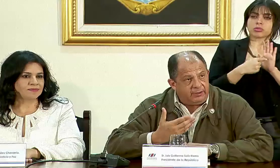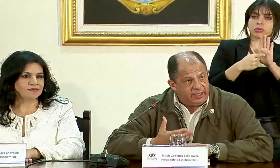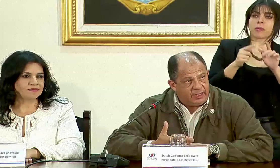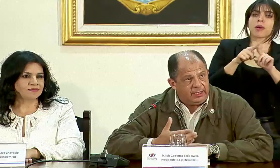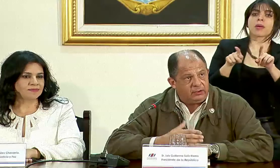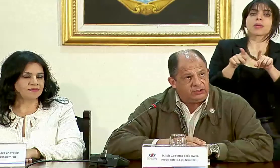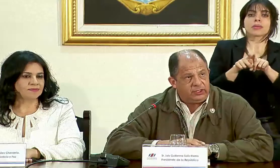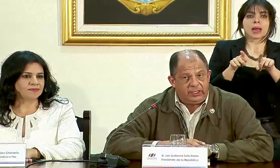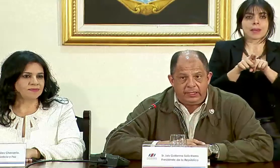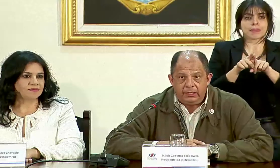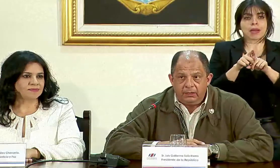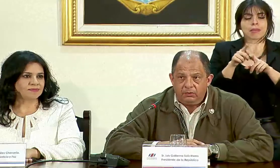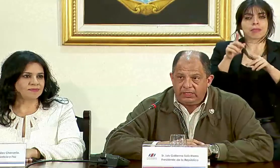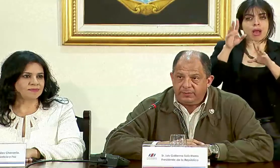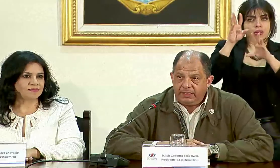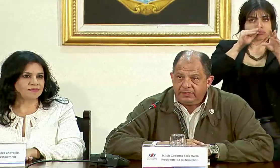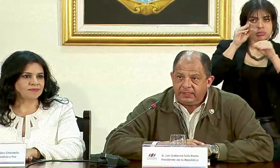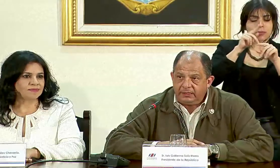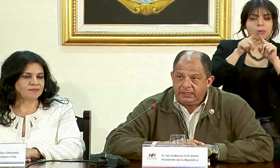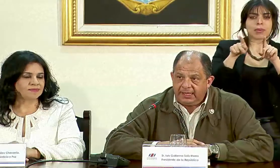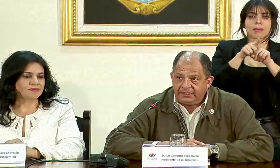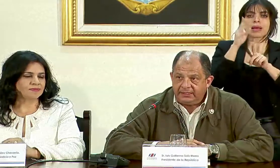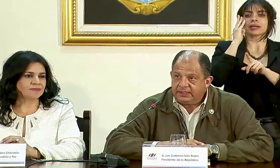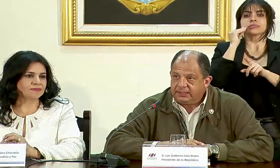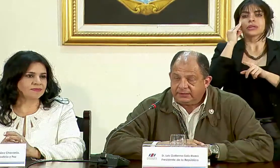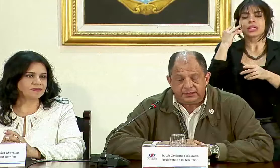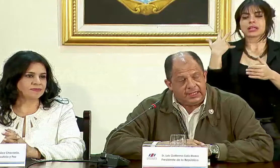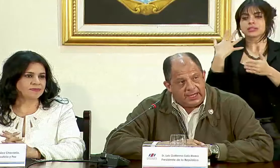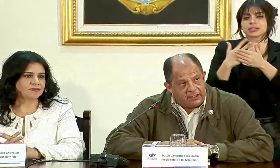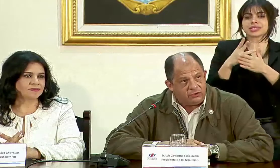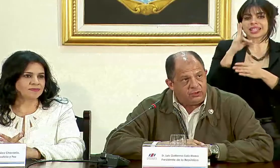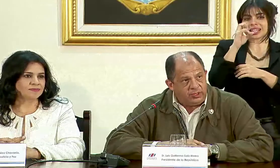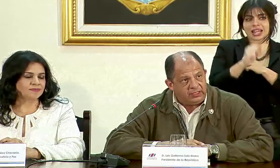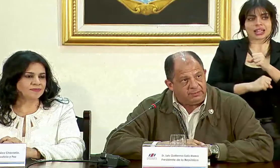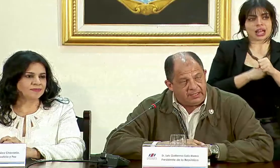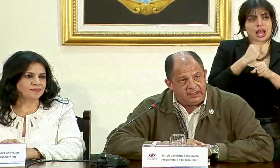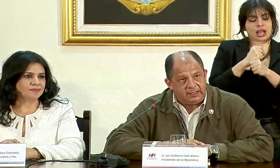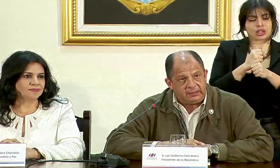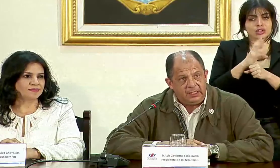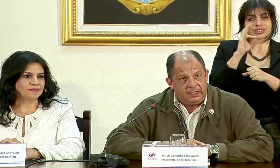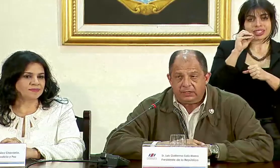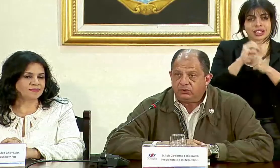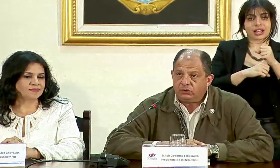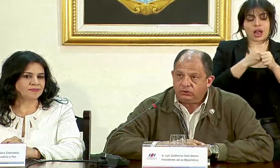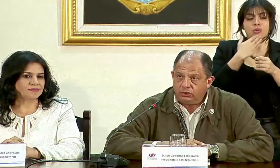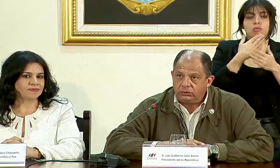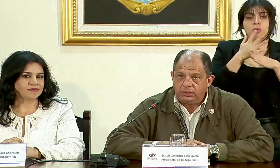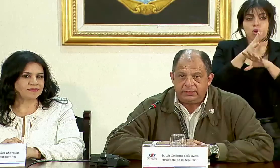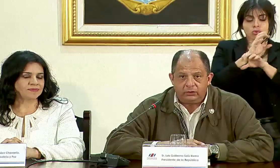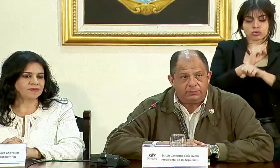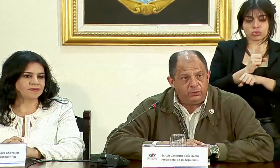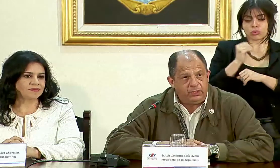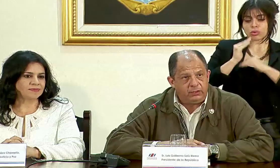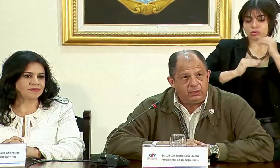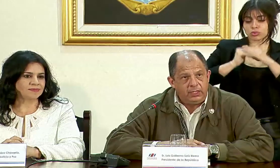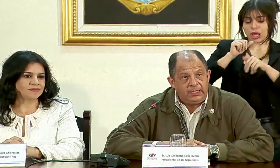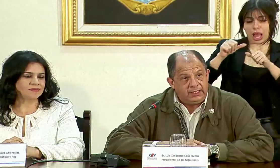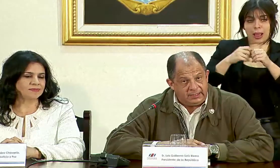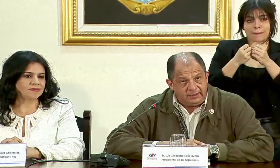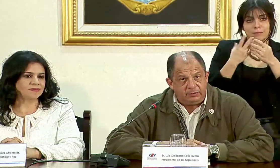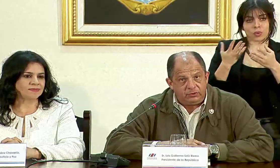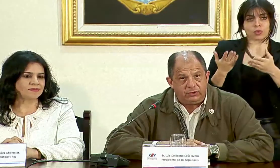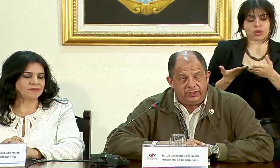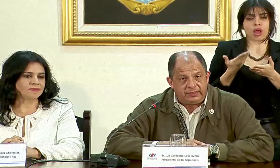lleva a la OCDE una experiencia de casi 70 años de buenas prácticas en la construcción del sector público